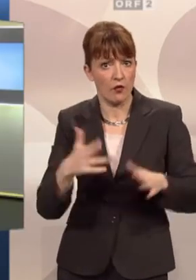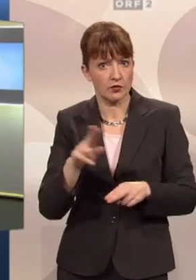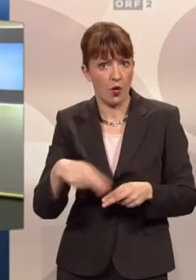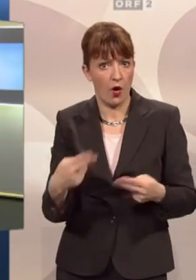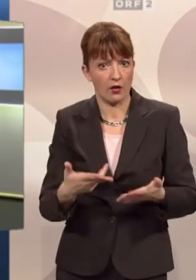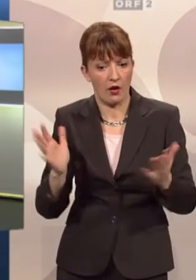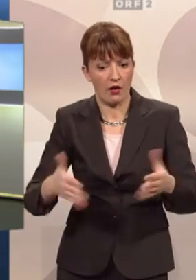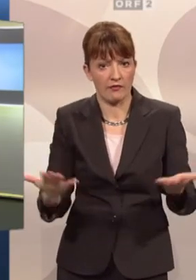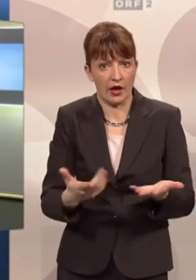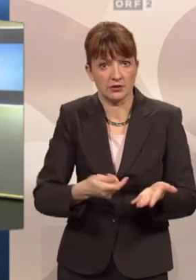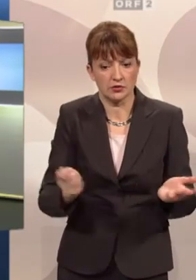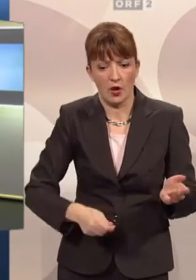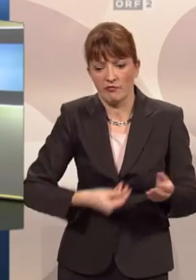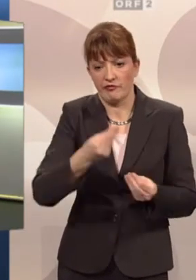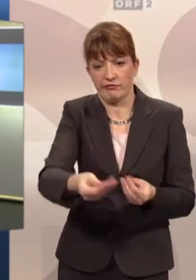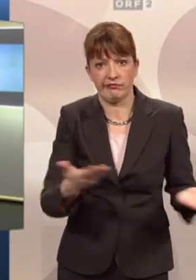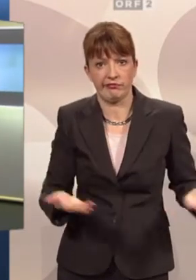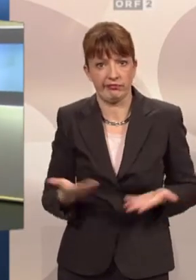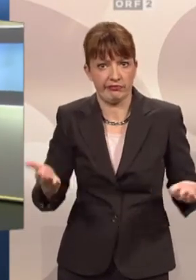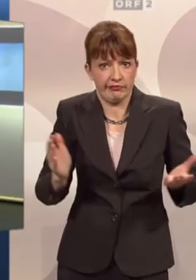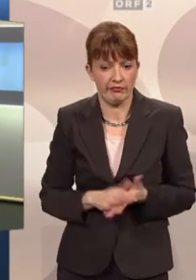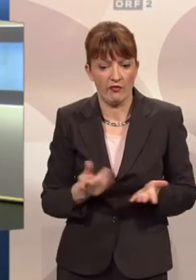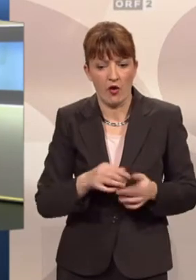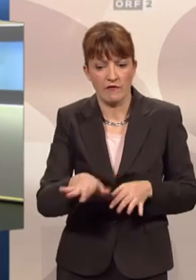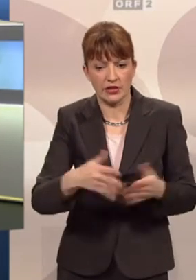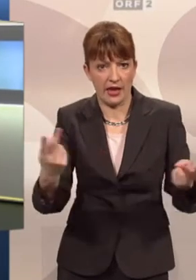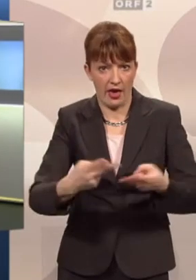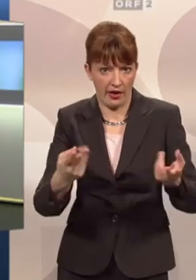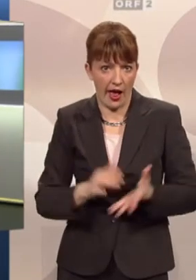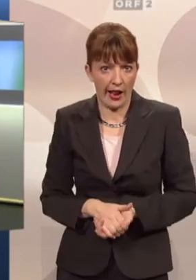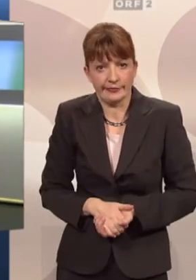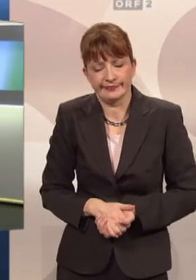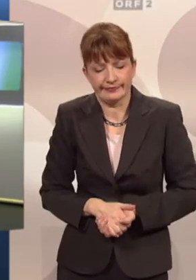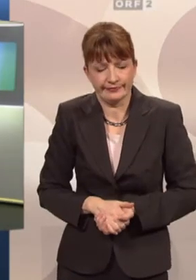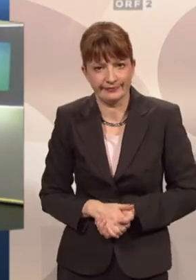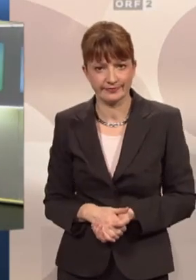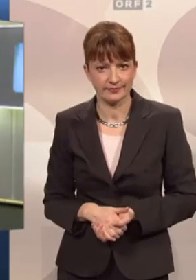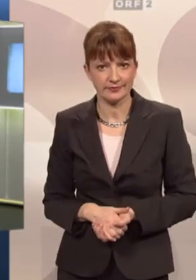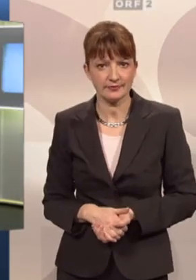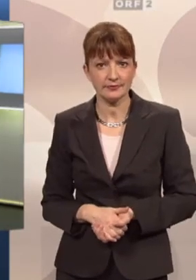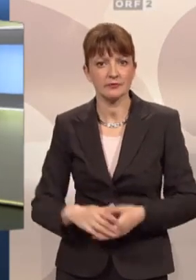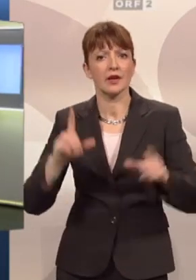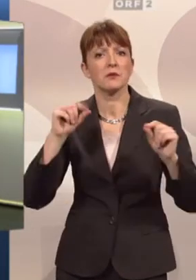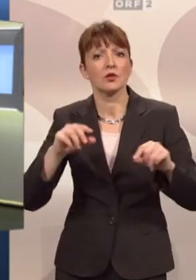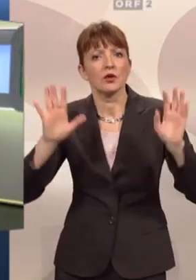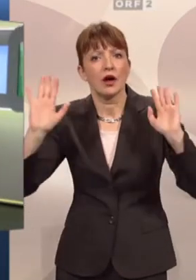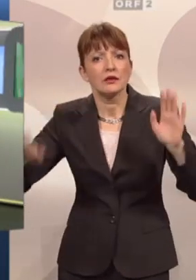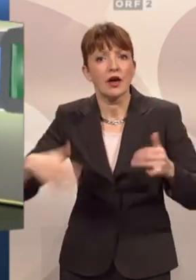welchem Topf das dann, in welchem Topf die Flüssen, glaube ich, ist relativ Wurst. Jetzt um Gottes Willen, wenn der Herr